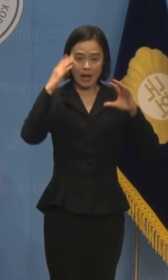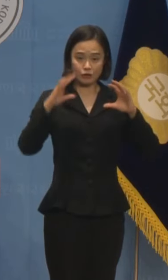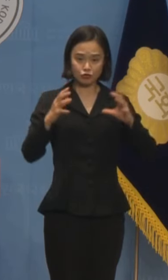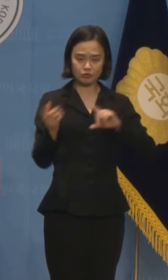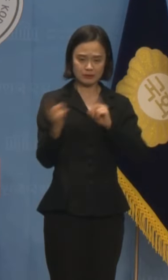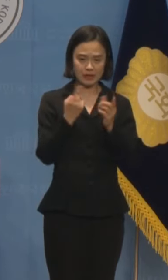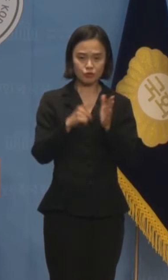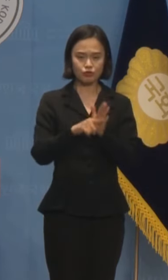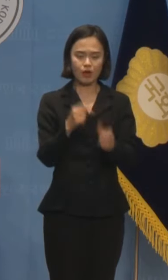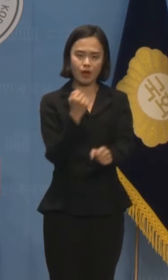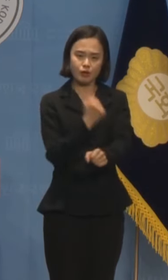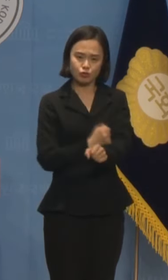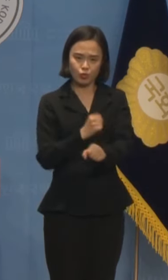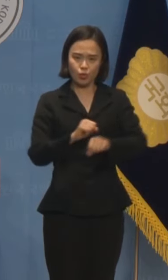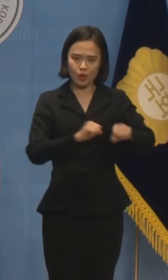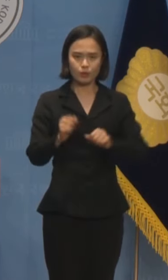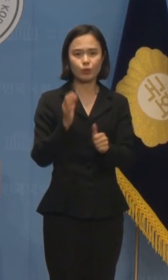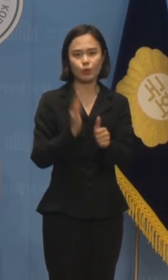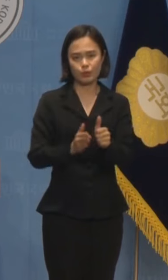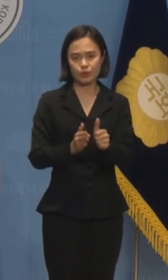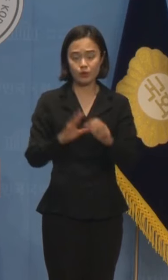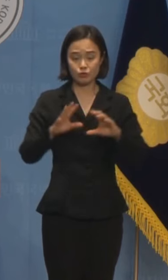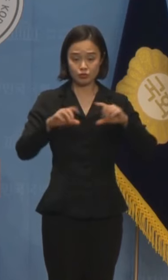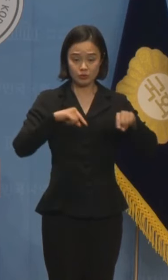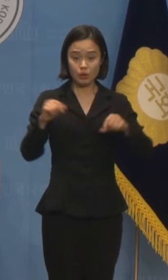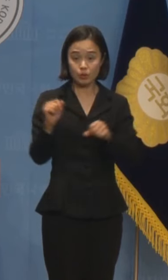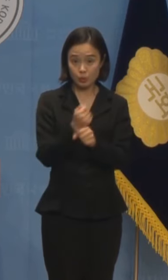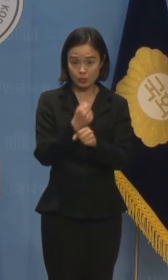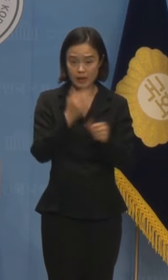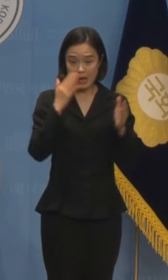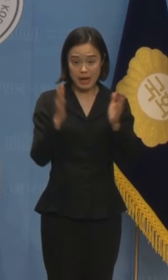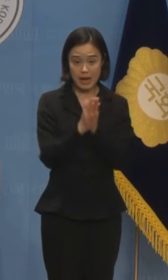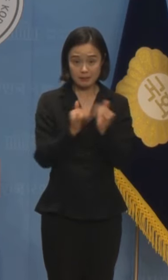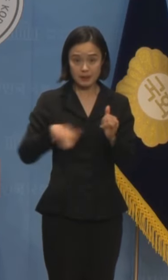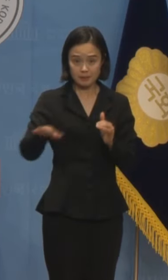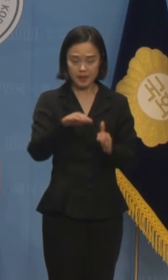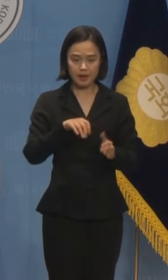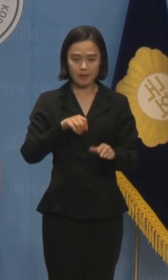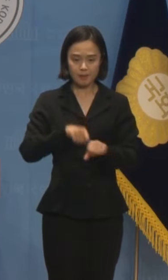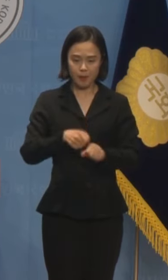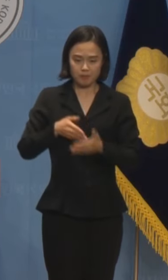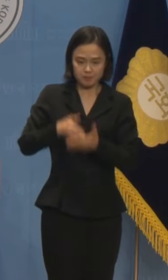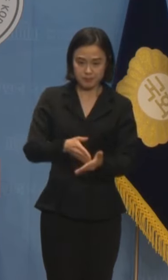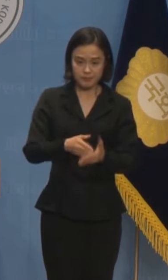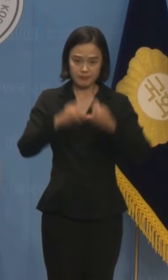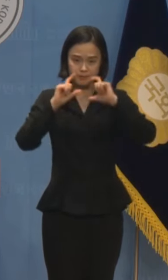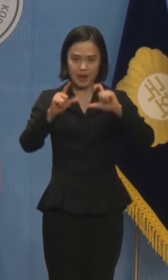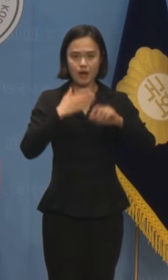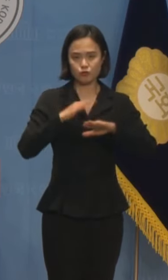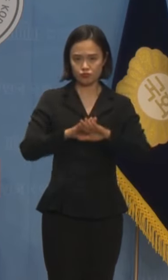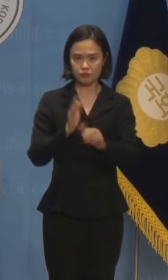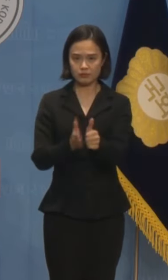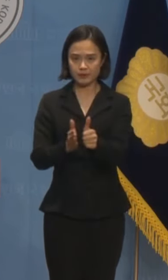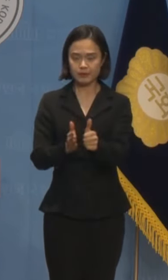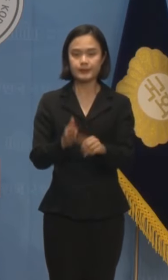국정농단 정권의 부역자들 모두 엄중한 법의 심판까지 각오하십시오. 감사합니다.